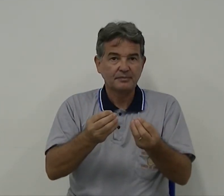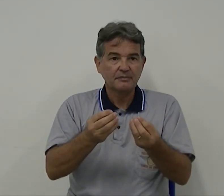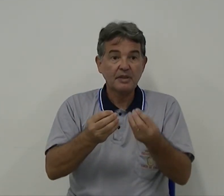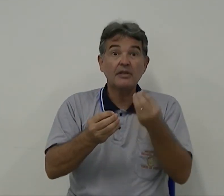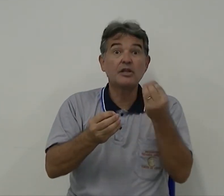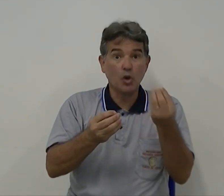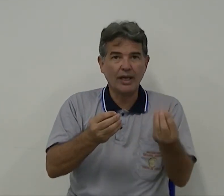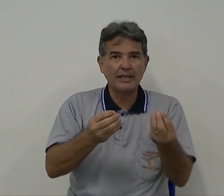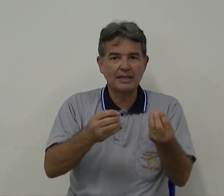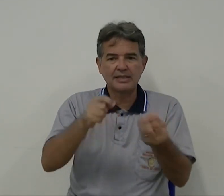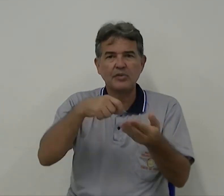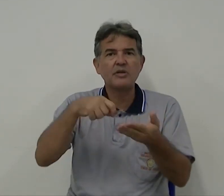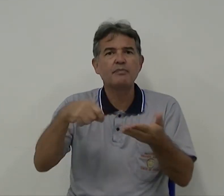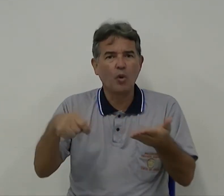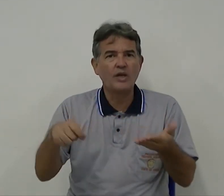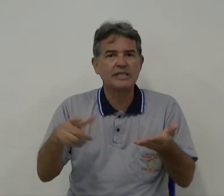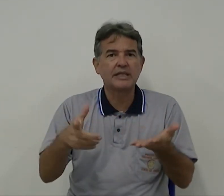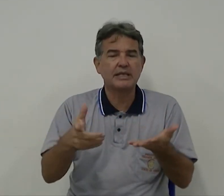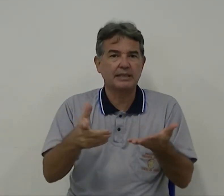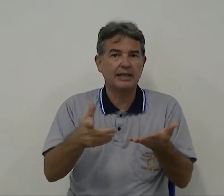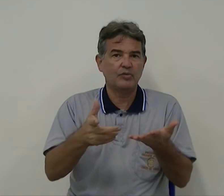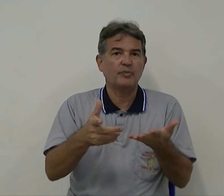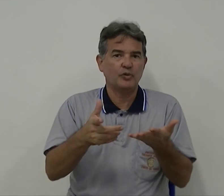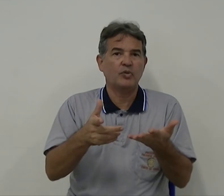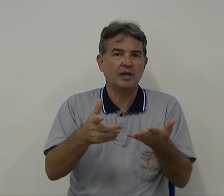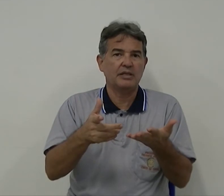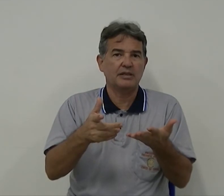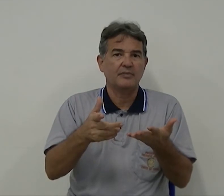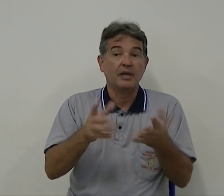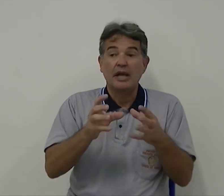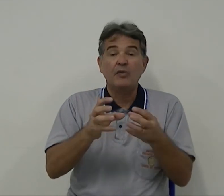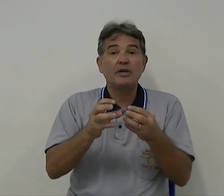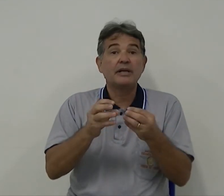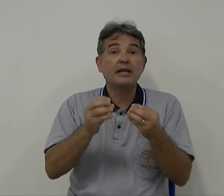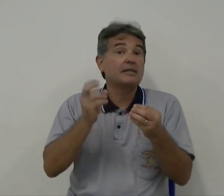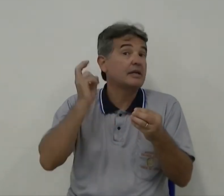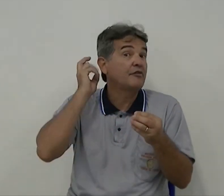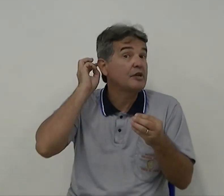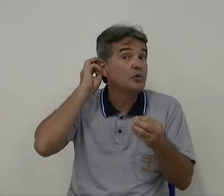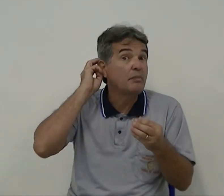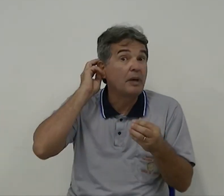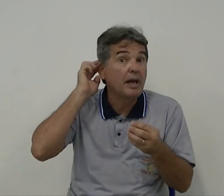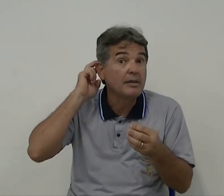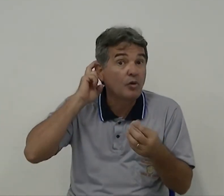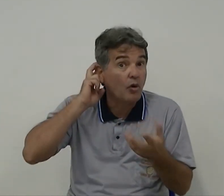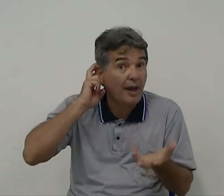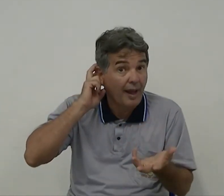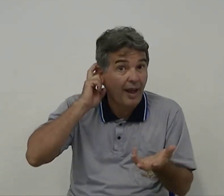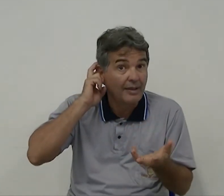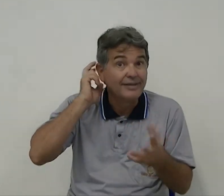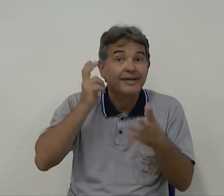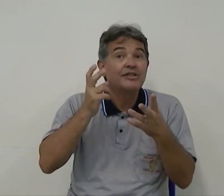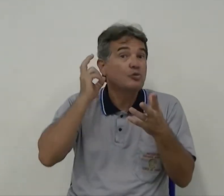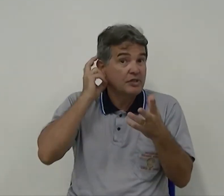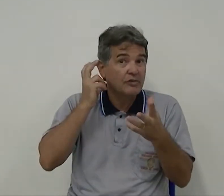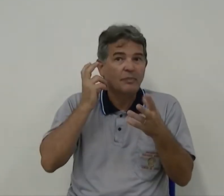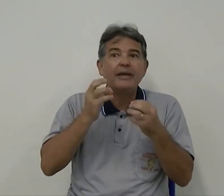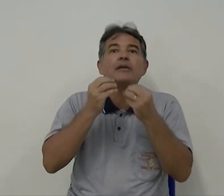de oralização e boa escrita da língua portuguesa. É uma criança que fez o implante coclear e usando o aparelho